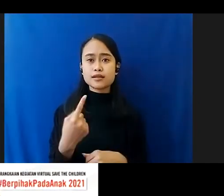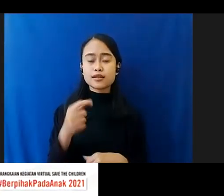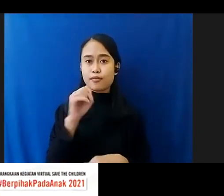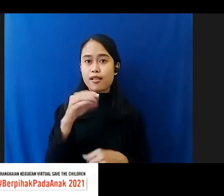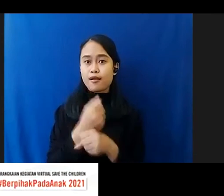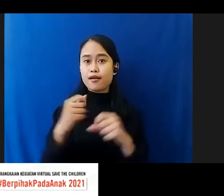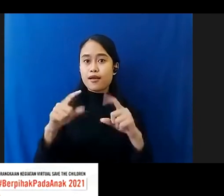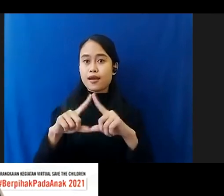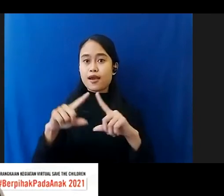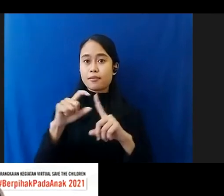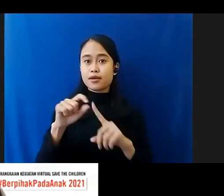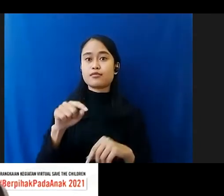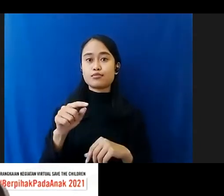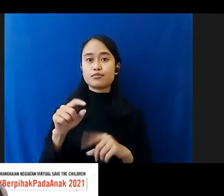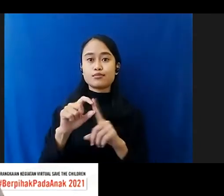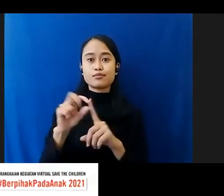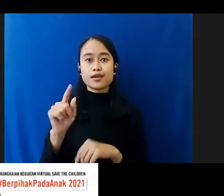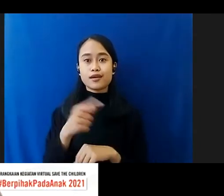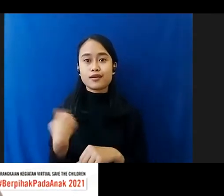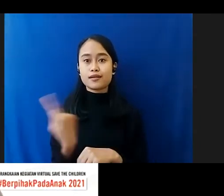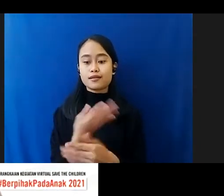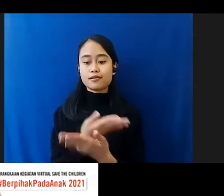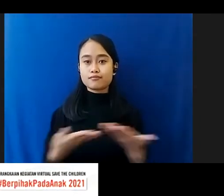Bersama Untuk